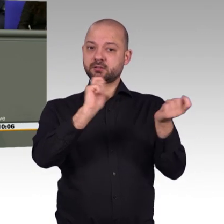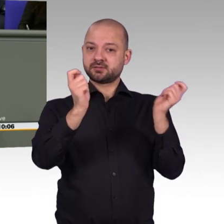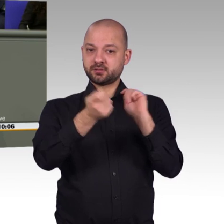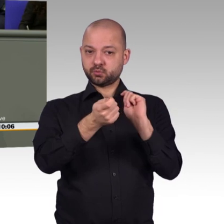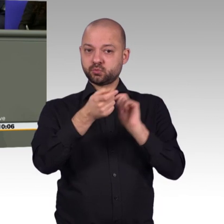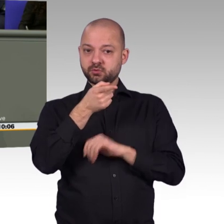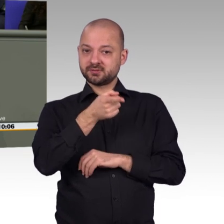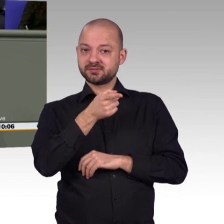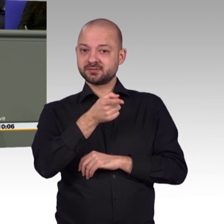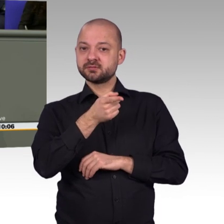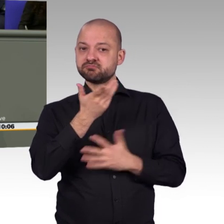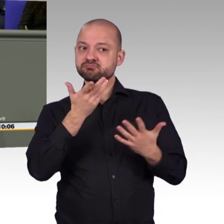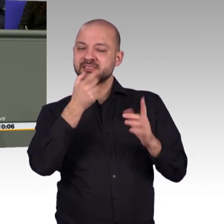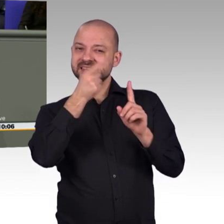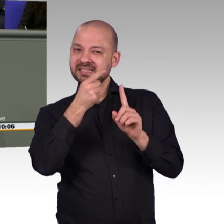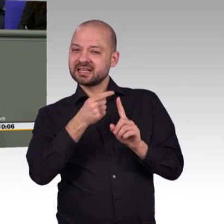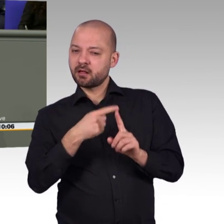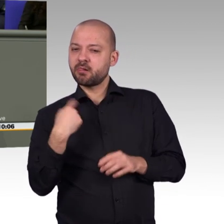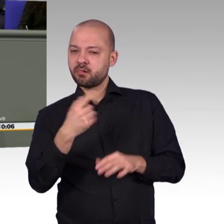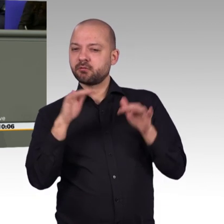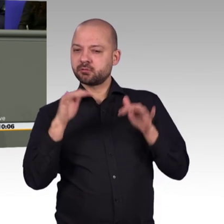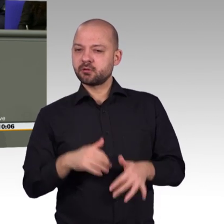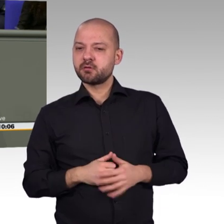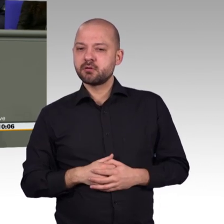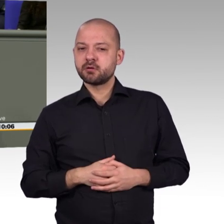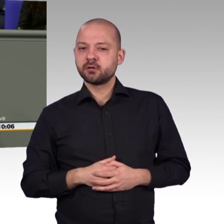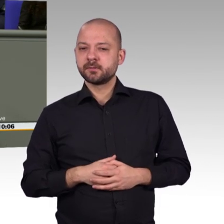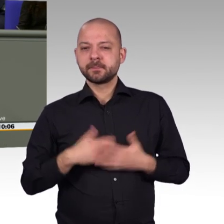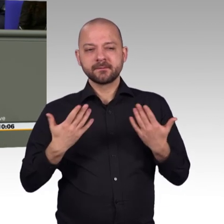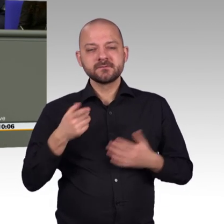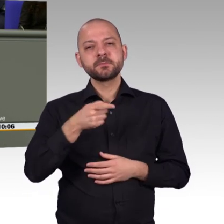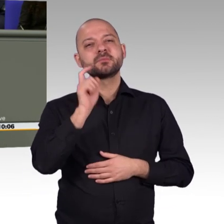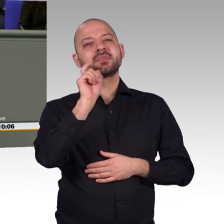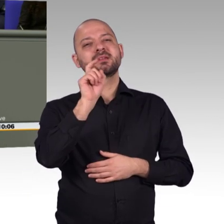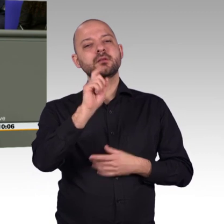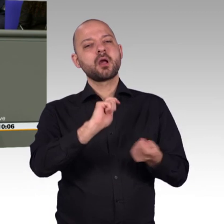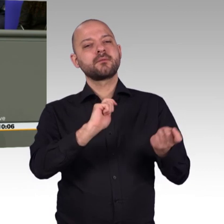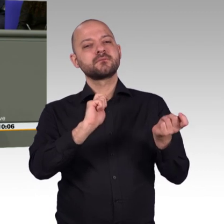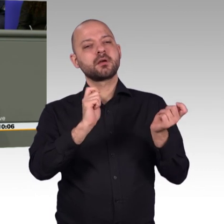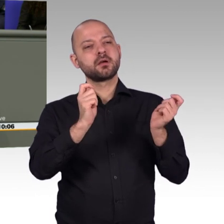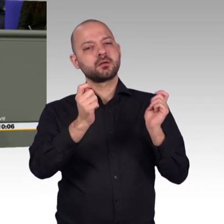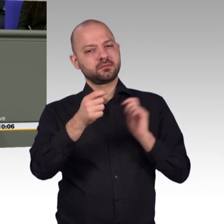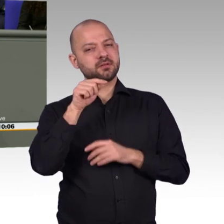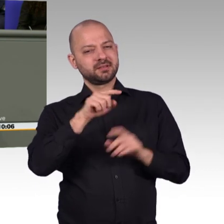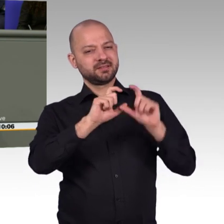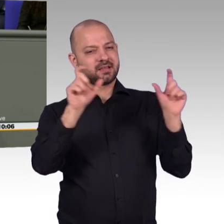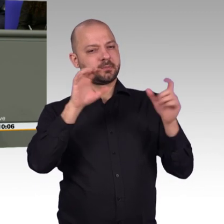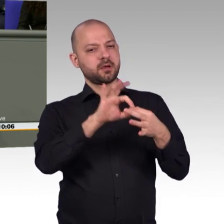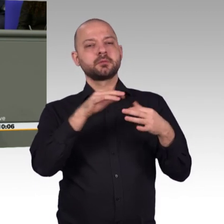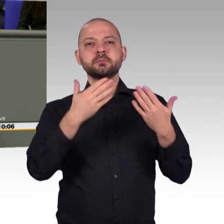Akzeptanz für die Digitalisierung in unserer Gesellschaft. Man sagt ja uns Deutschen sehr gerne ein generelles Misstrauen gegenüber technischen